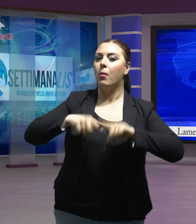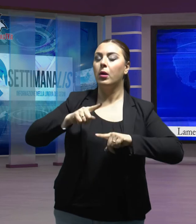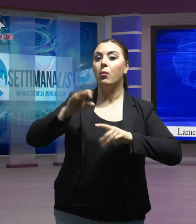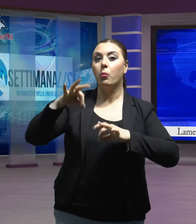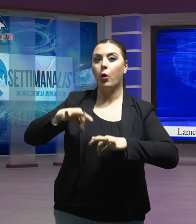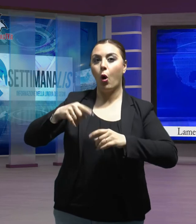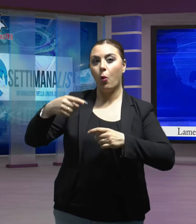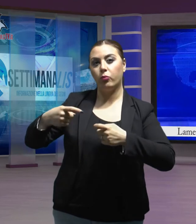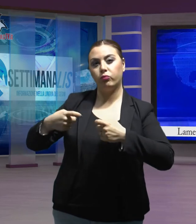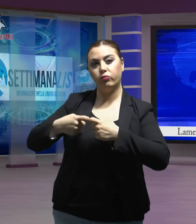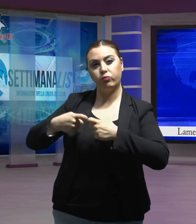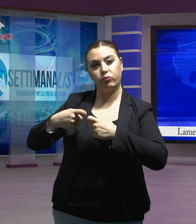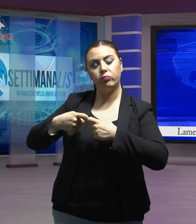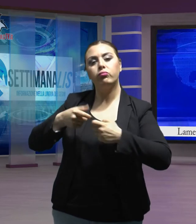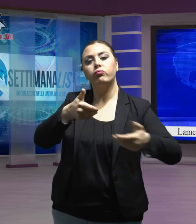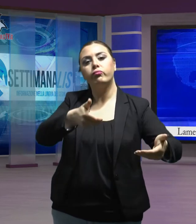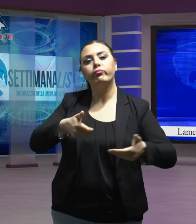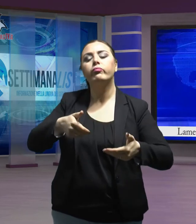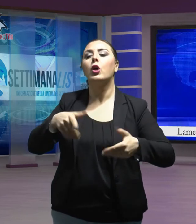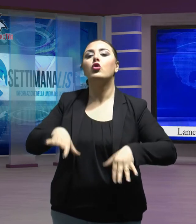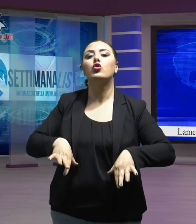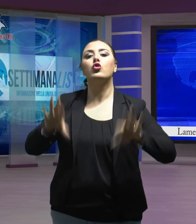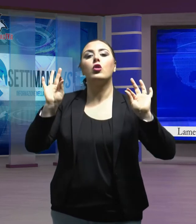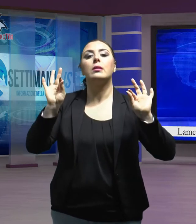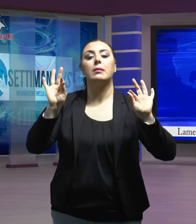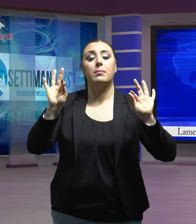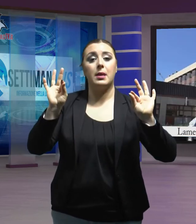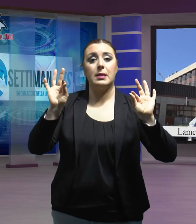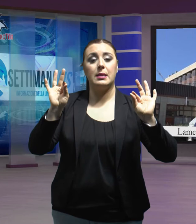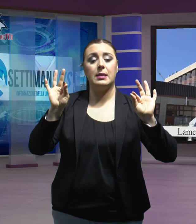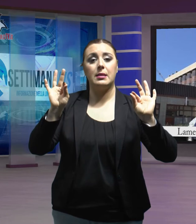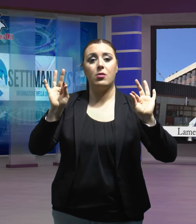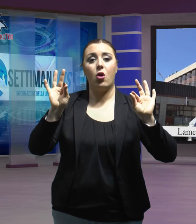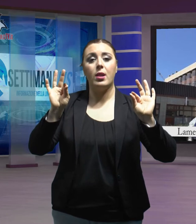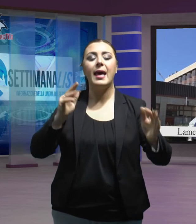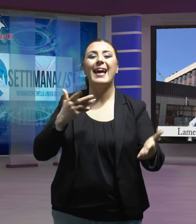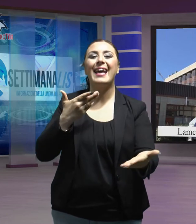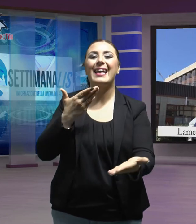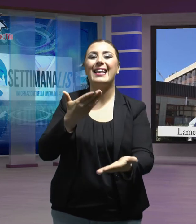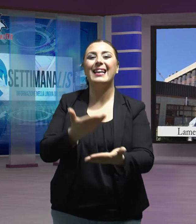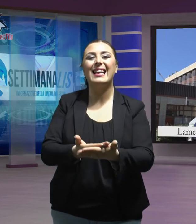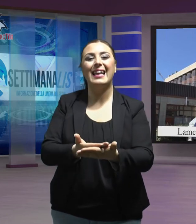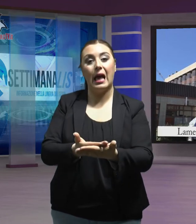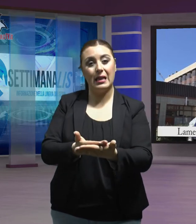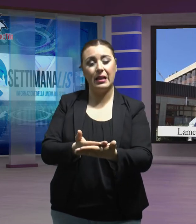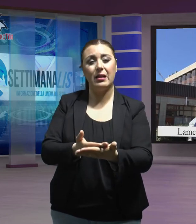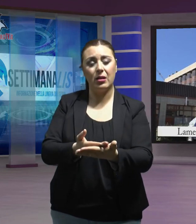aveva accolto la sospensiva richiesta dall'avvocatura dopo la